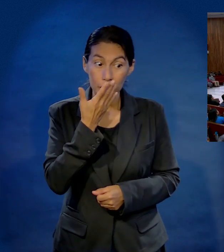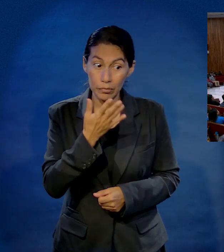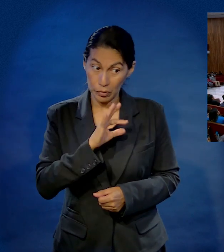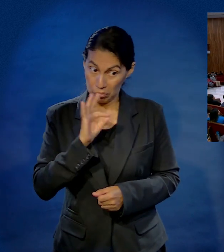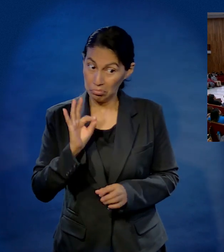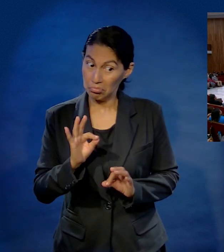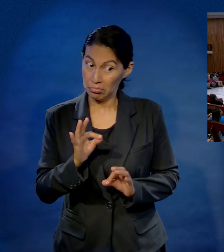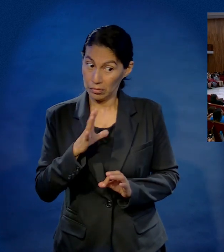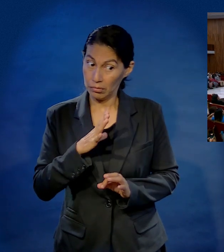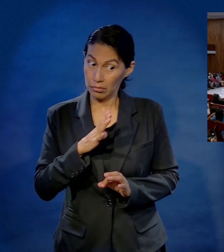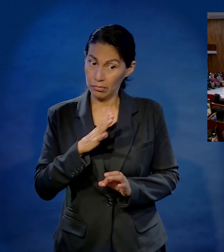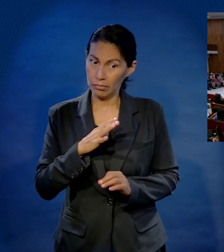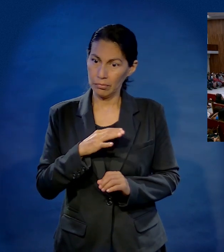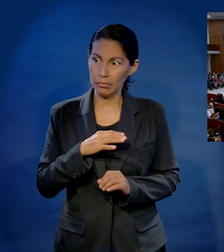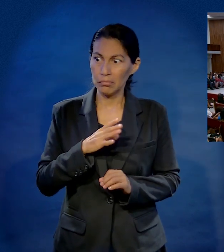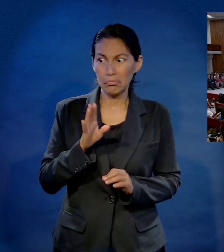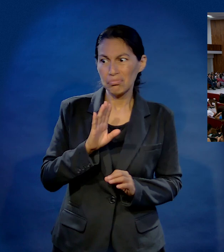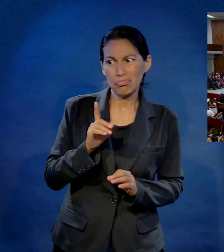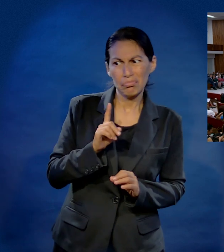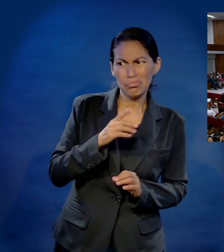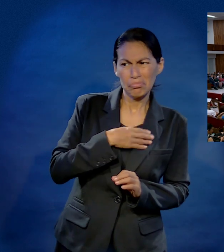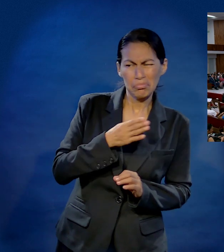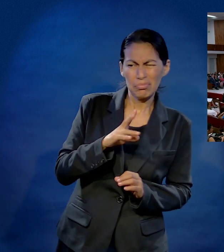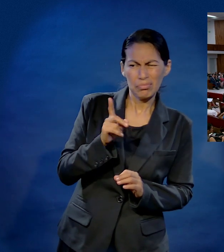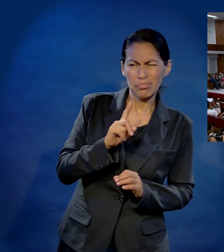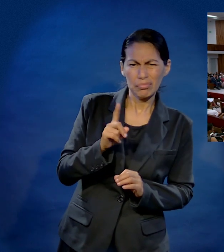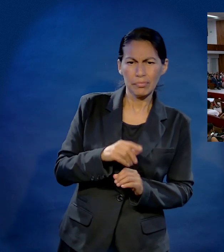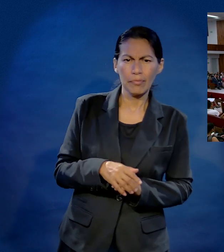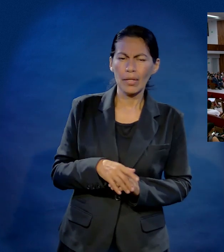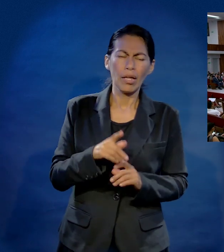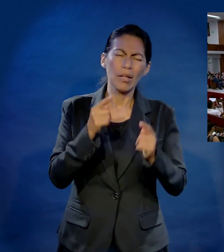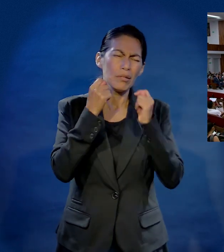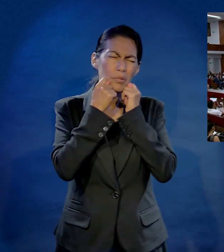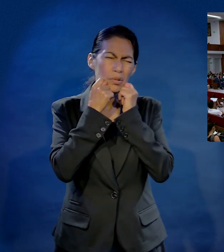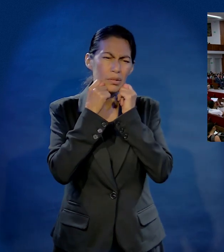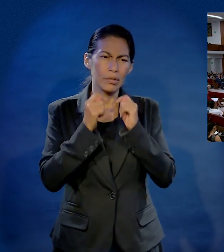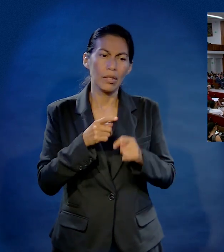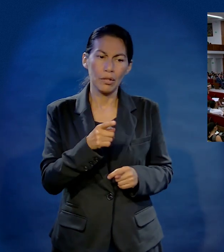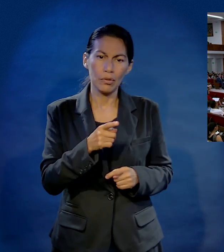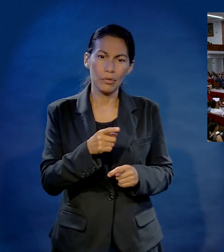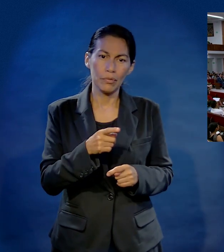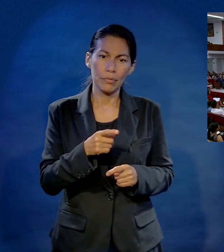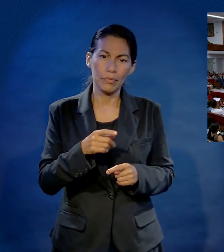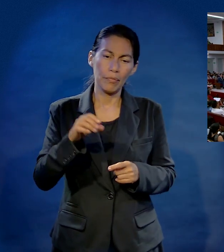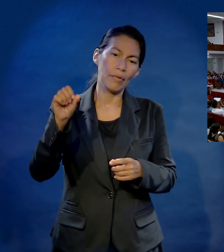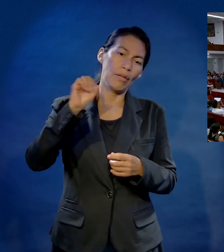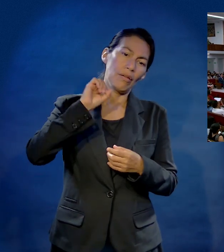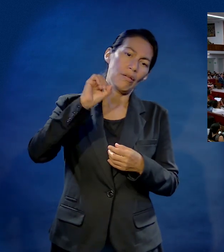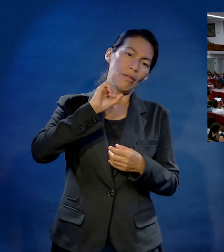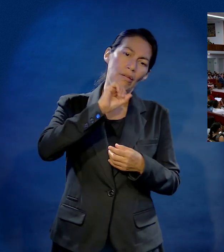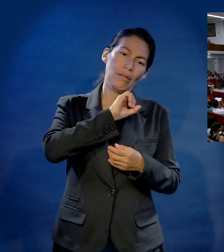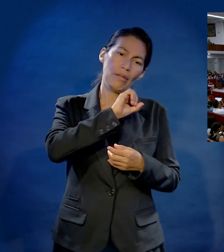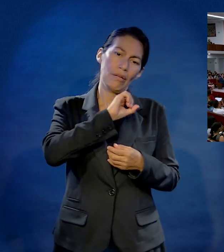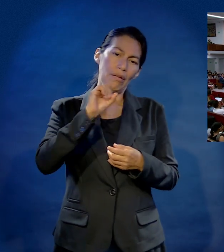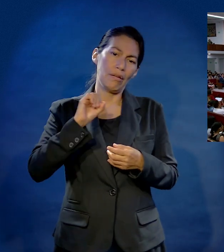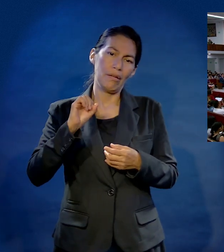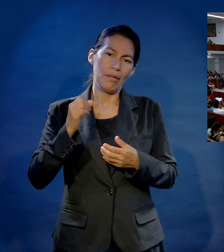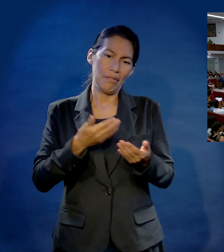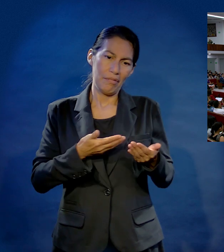¿tienes perfume bueno? Pues no tan bueno, pero sí tengo. Mira, dice, no importa el perfume, tú ponte talquito de